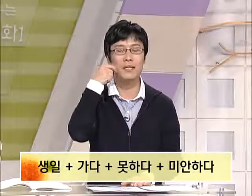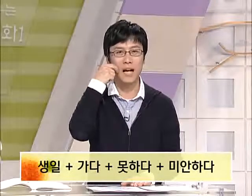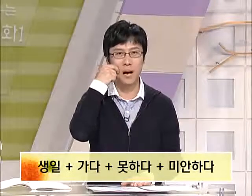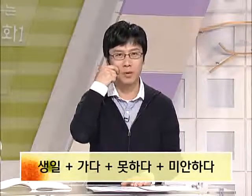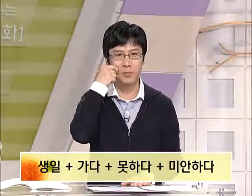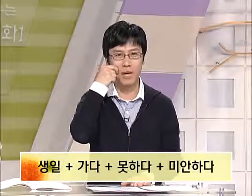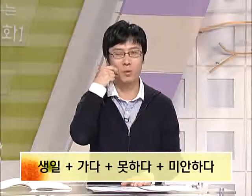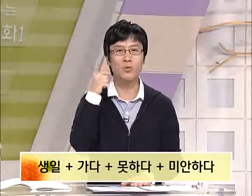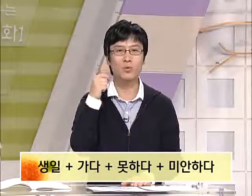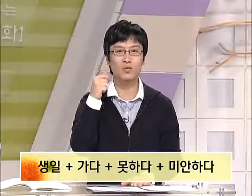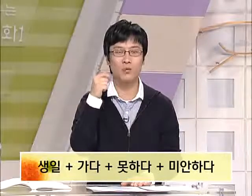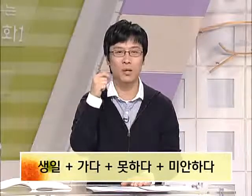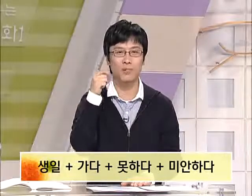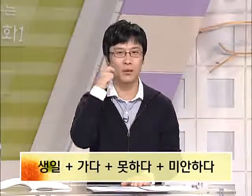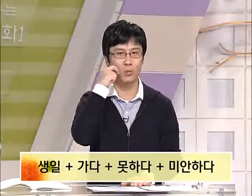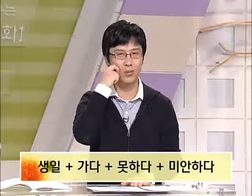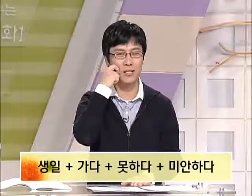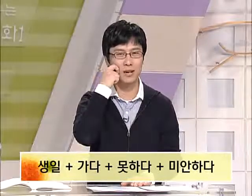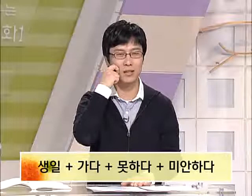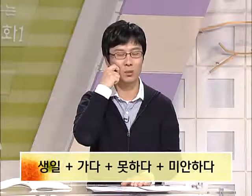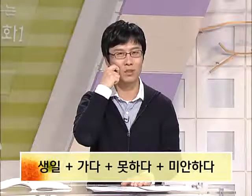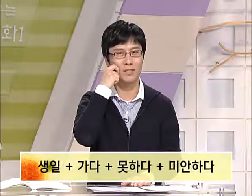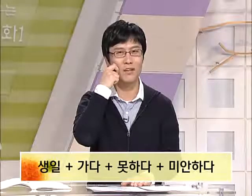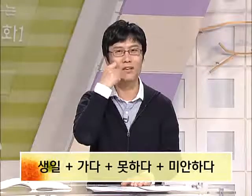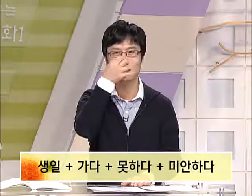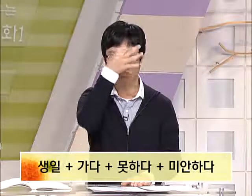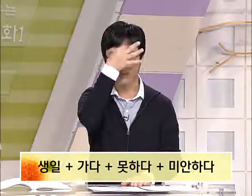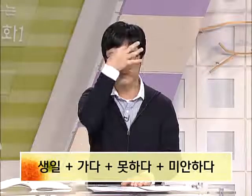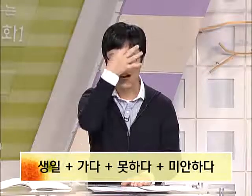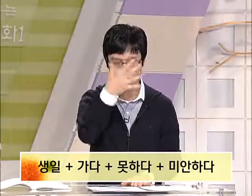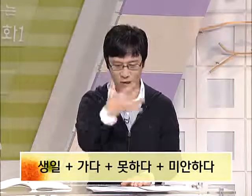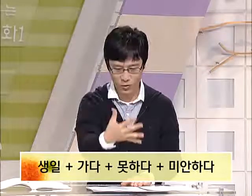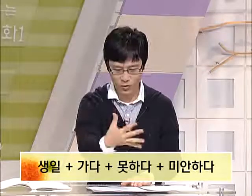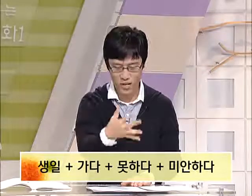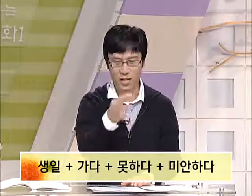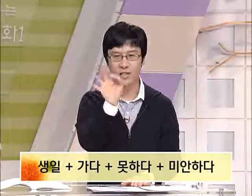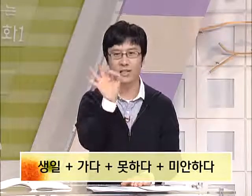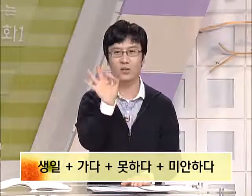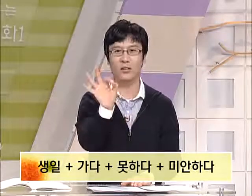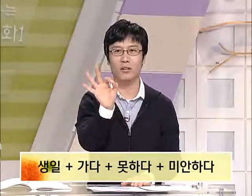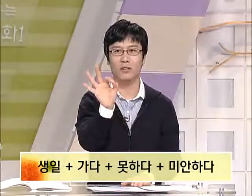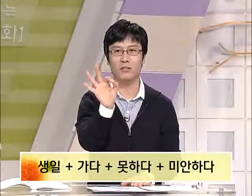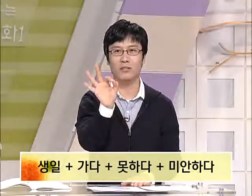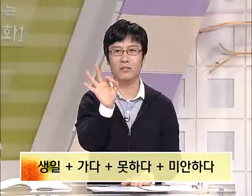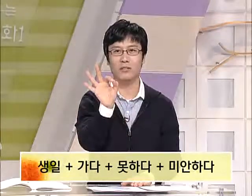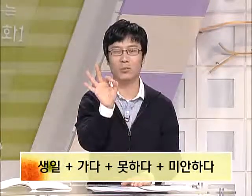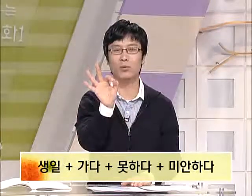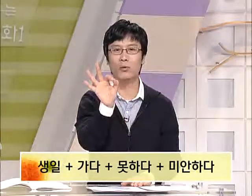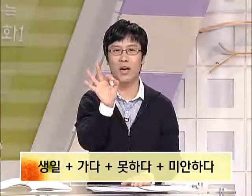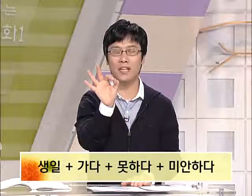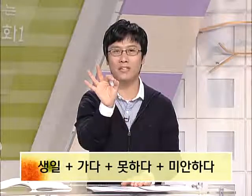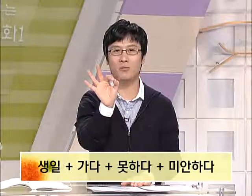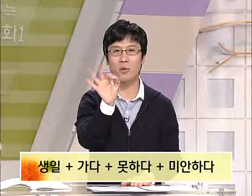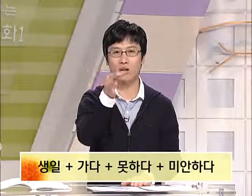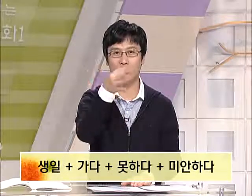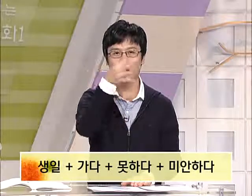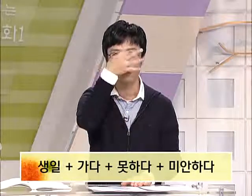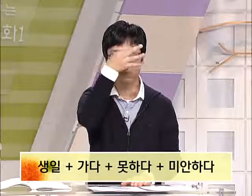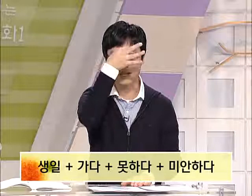가볍게 꼬집어 주시면 됩니다. 못하다 못해서 미안해요. 자 돈 모양 이응 모양의 수영을 이마에